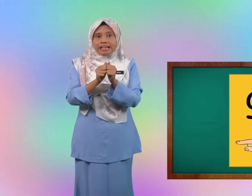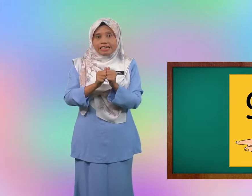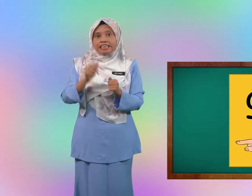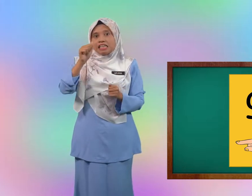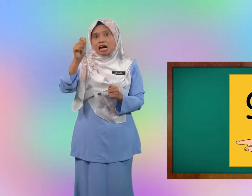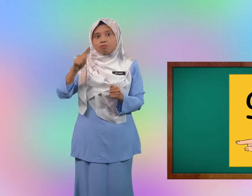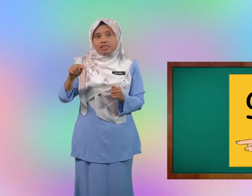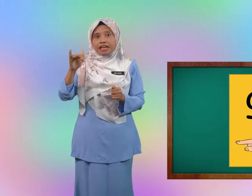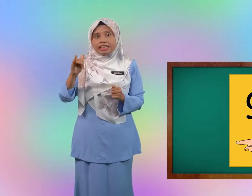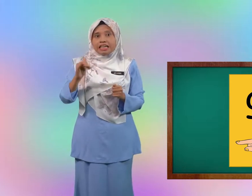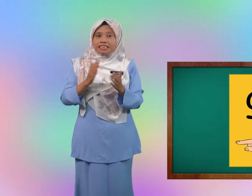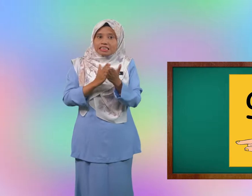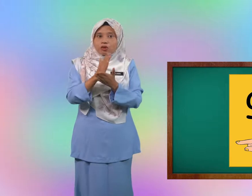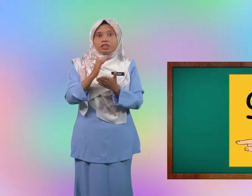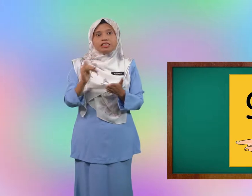abjad yang seterusnya